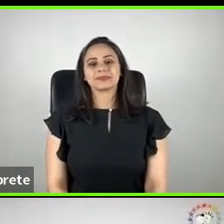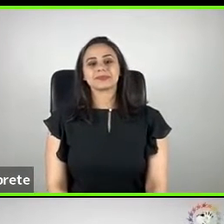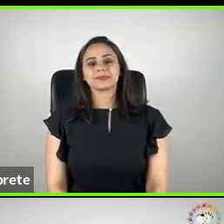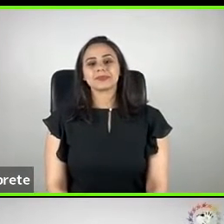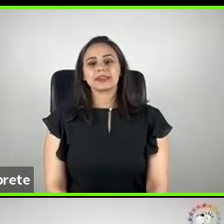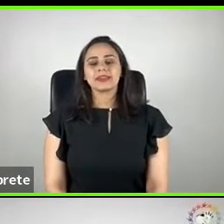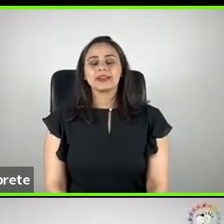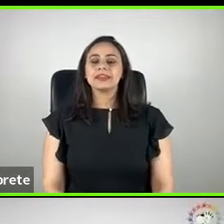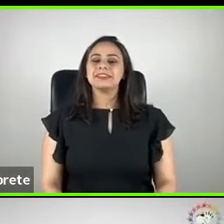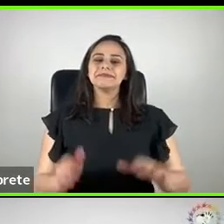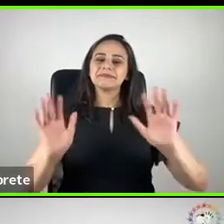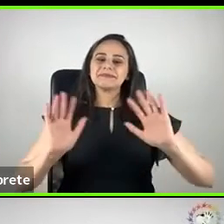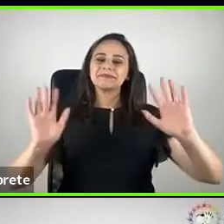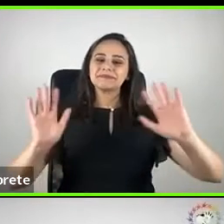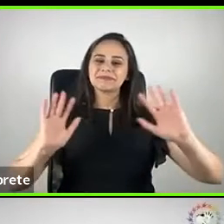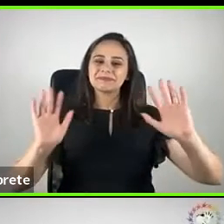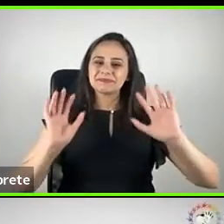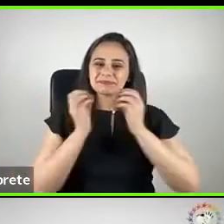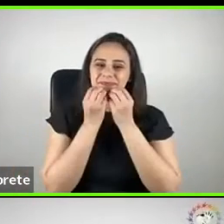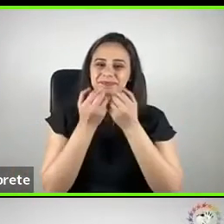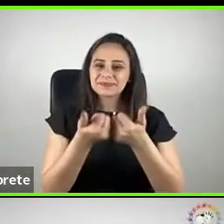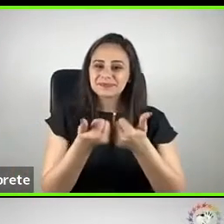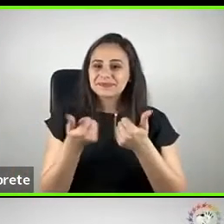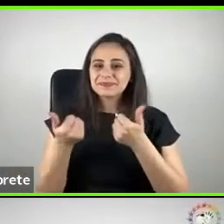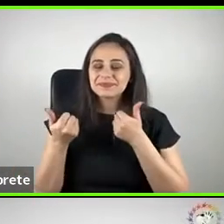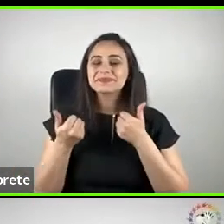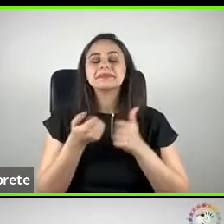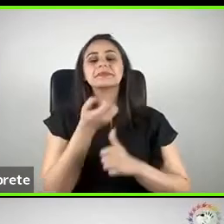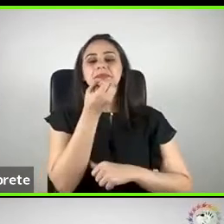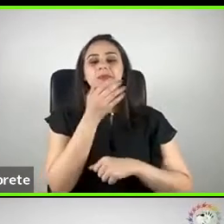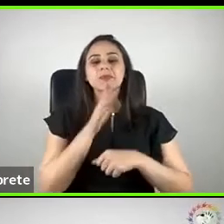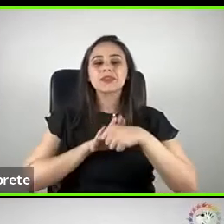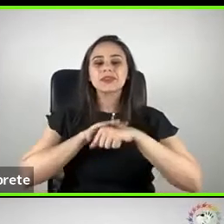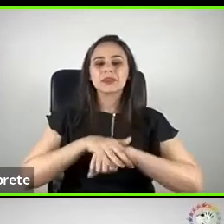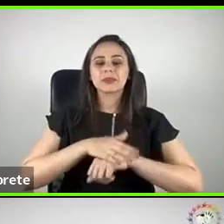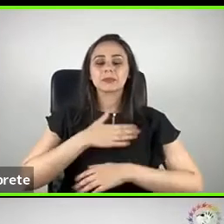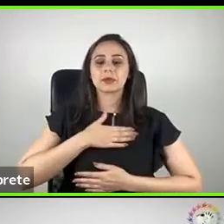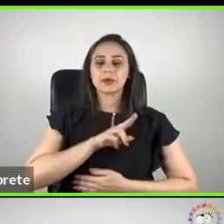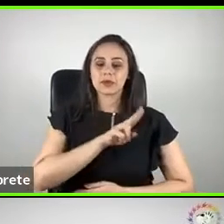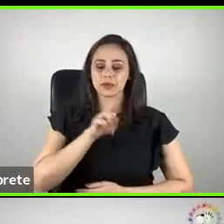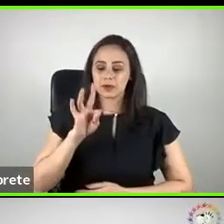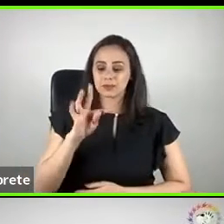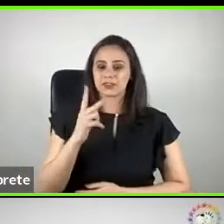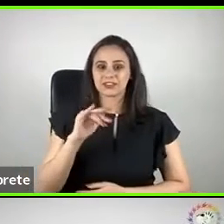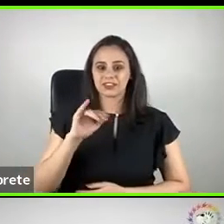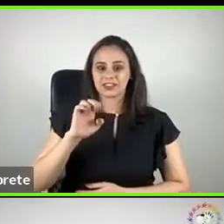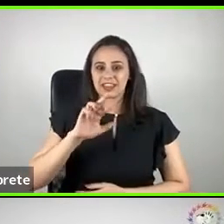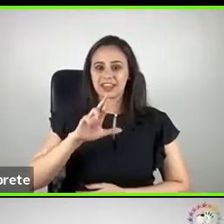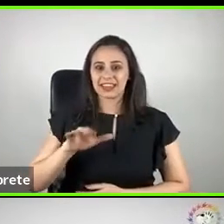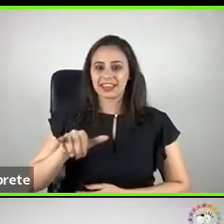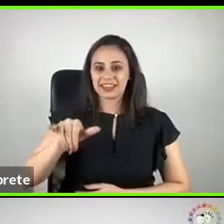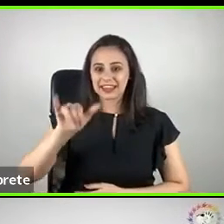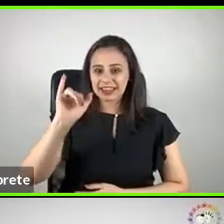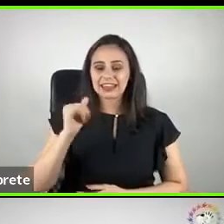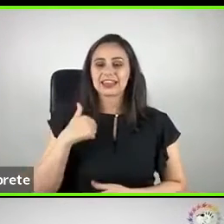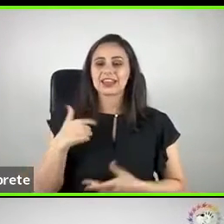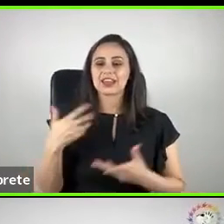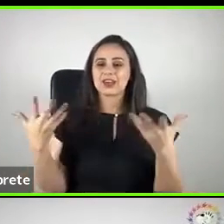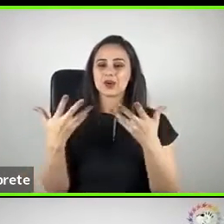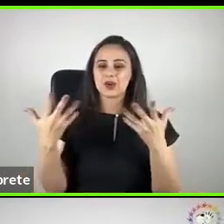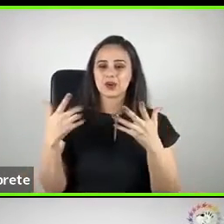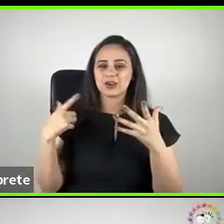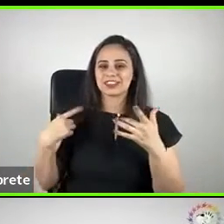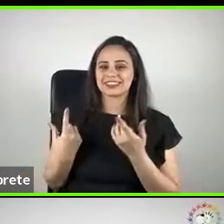Sim. Olá, pessoal, tudo bem? Boa noite, meu nome é Thierry Sintra Marcondes, eu tô aqui hoje em